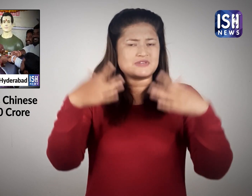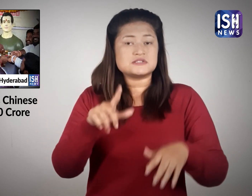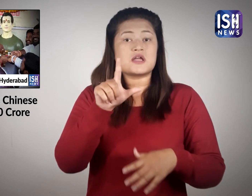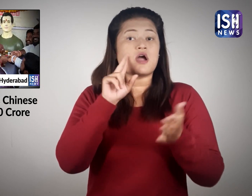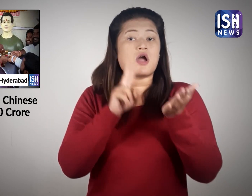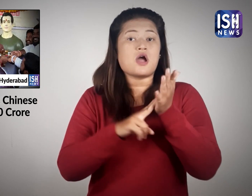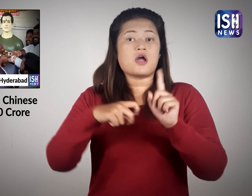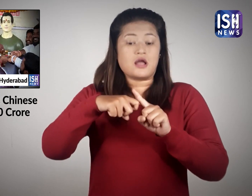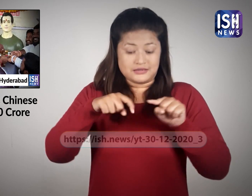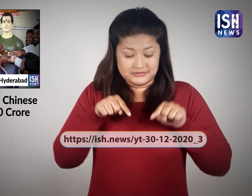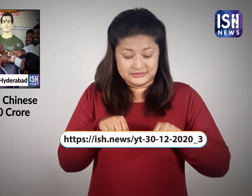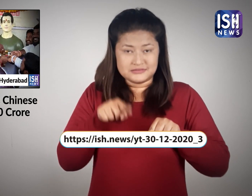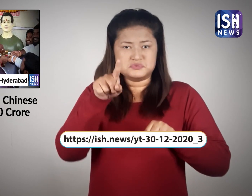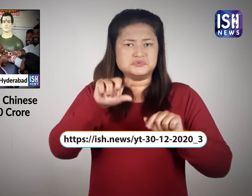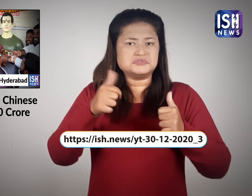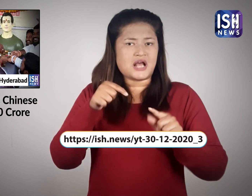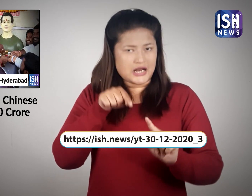आप इसे इस लिंक पर देख सकते हैं